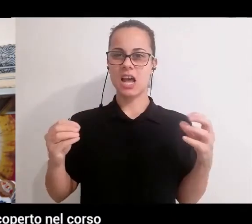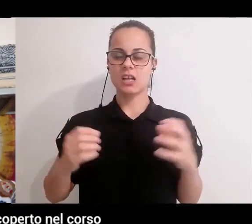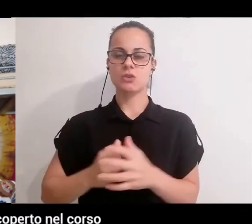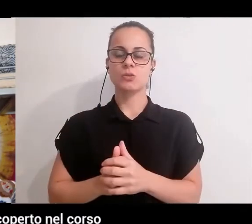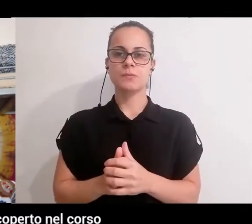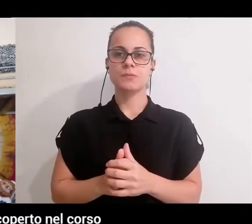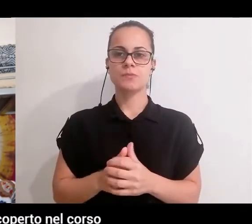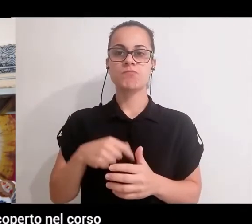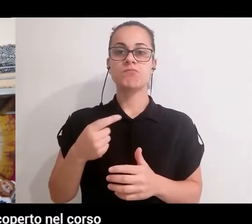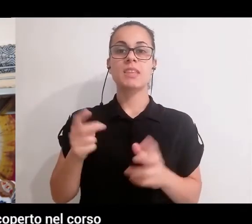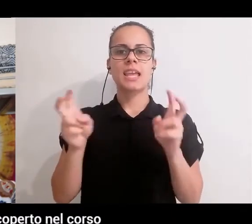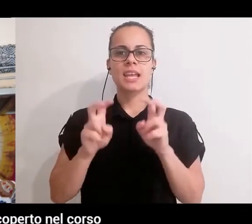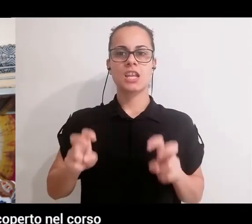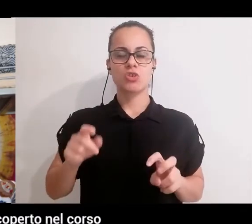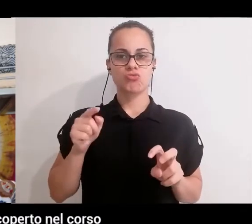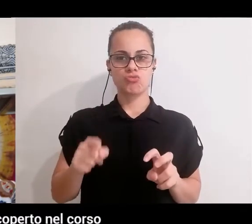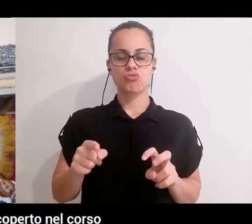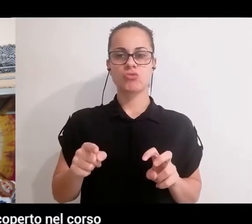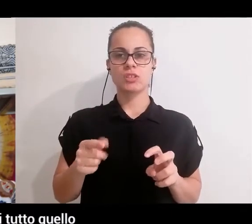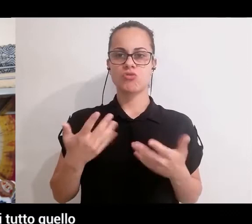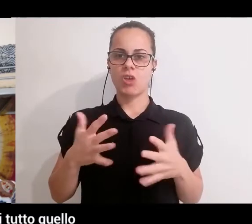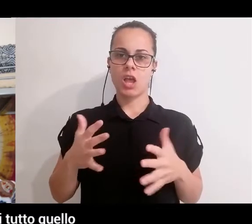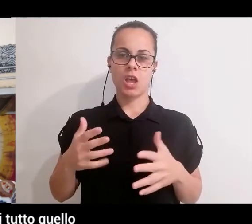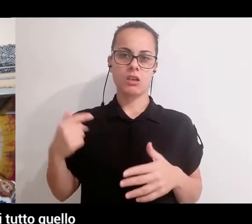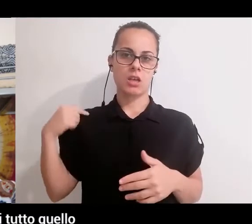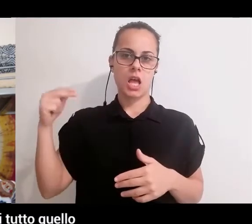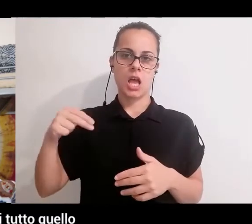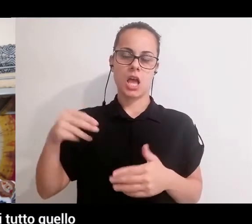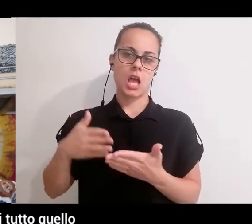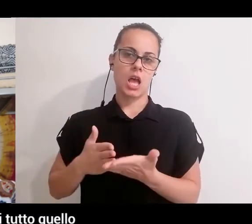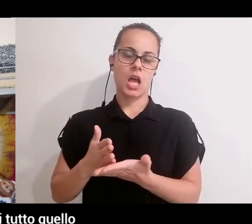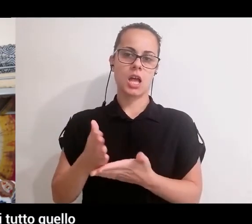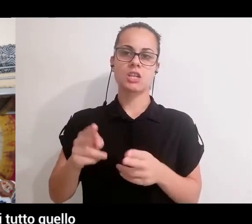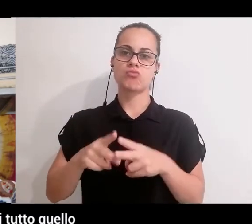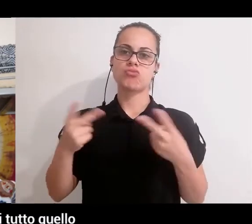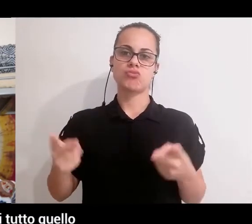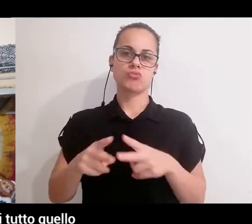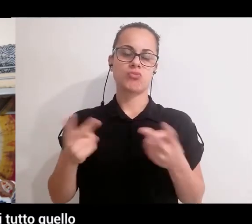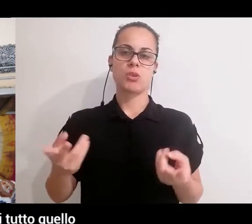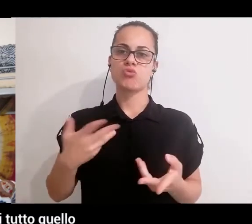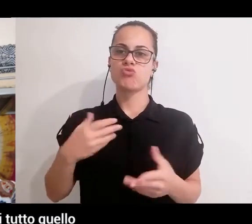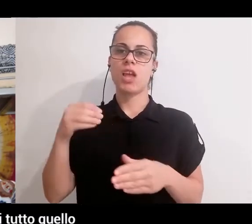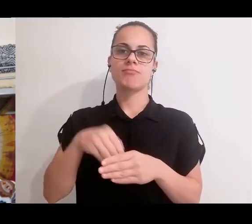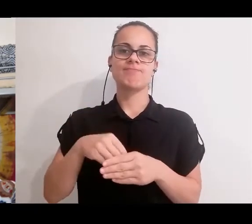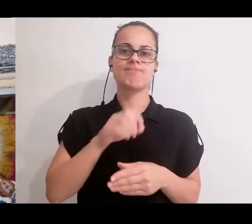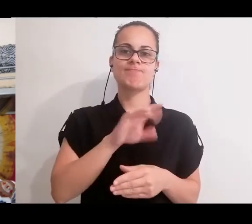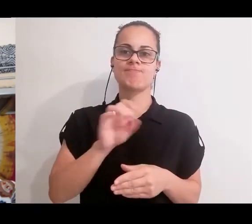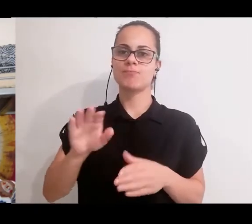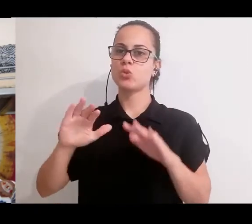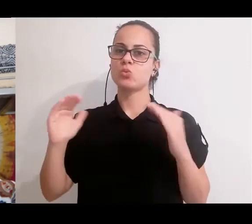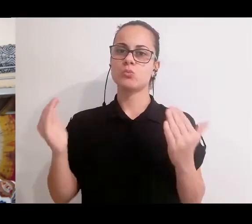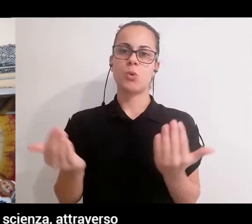Questa energia, abbiamo già scoperto nel corso degli anni, essere presente in tutto, quindi tutto quello che ci